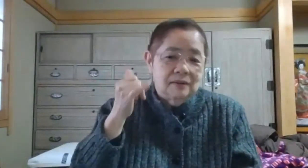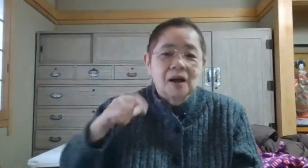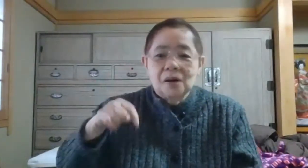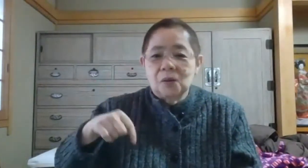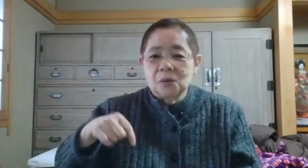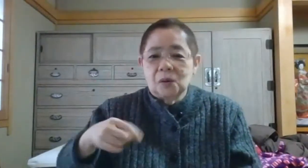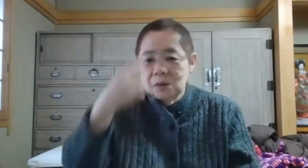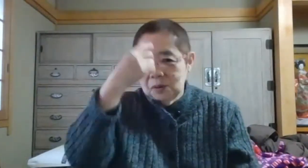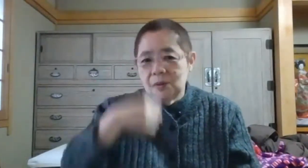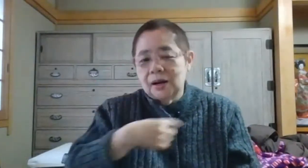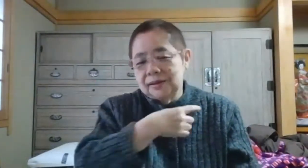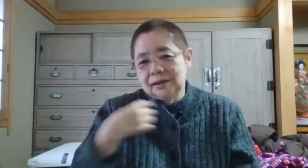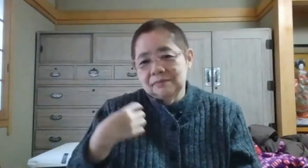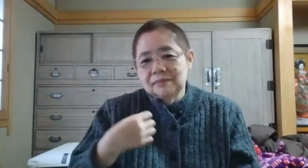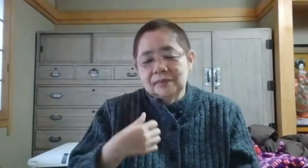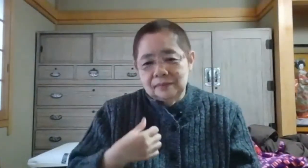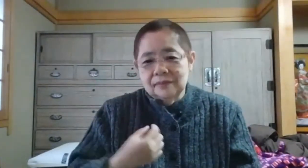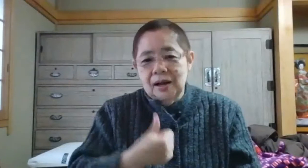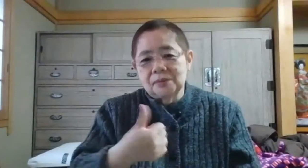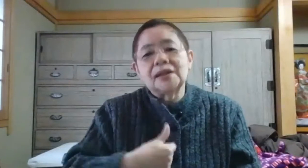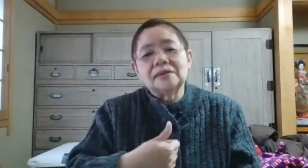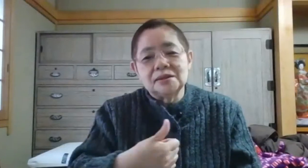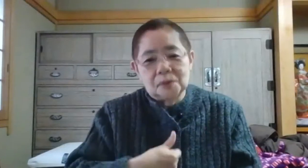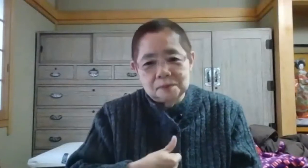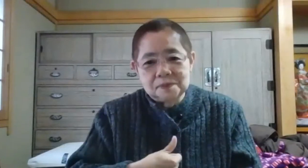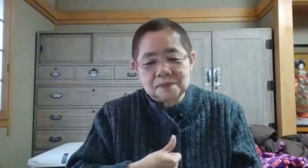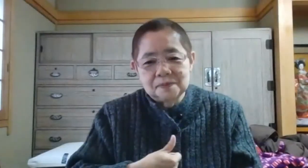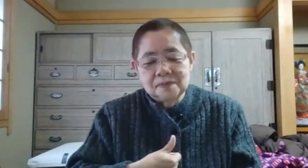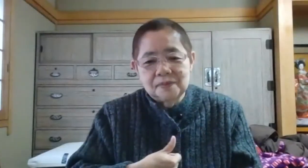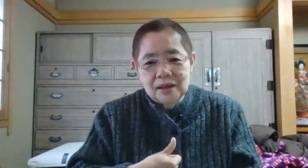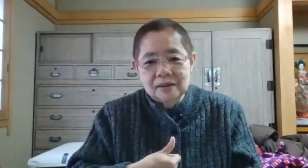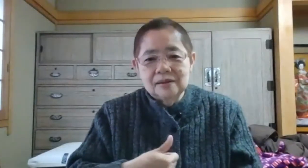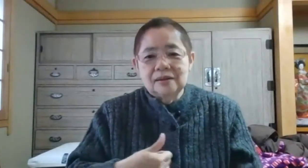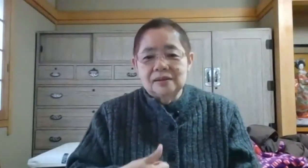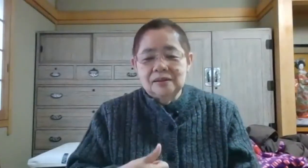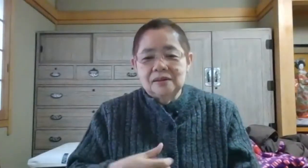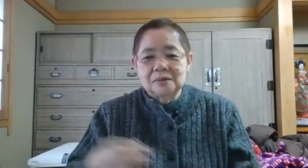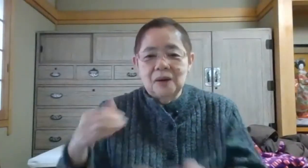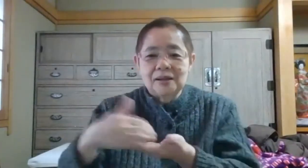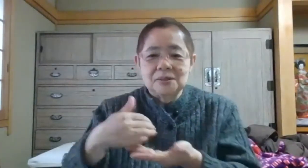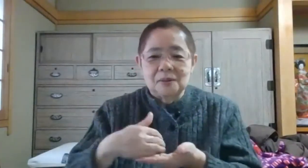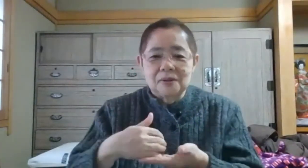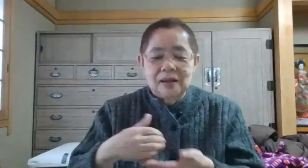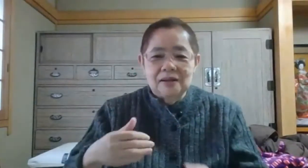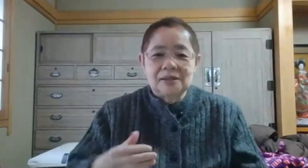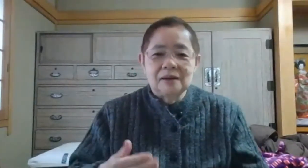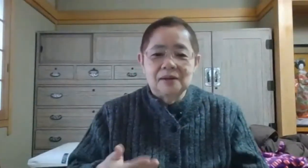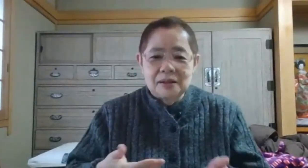ここの教会に通ってたんですよでその話をしてくれて